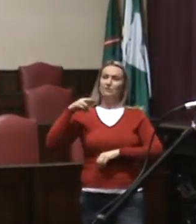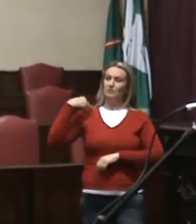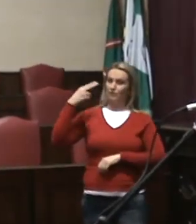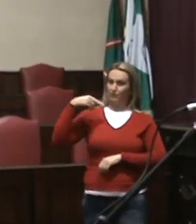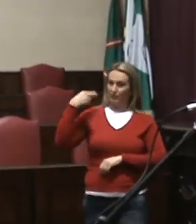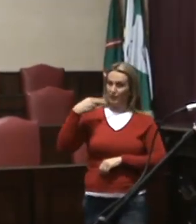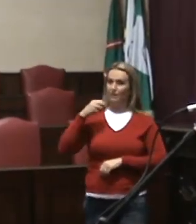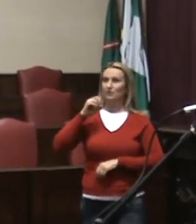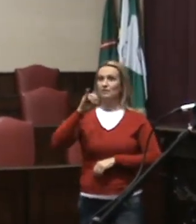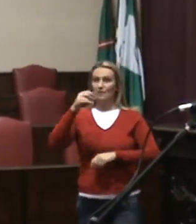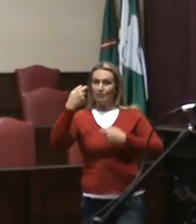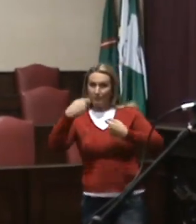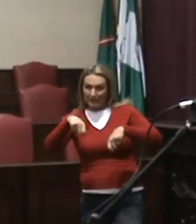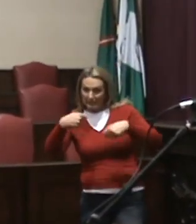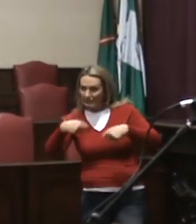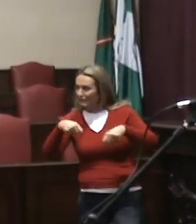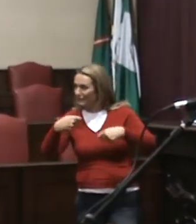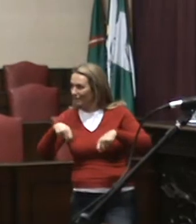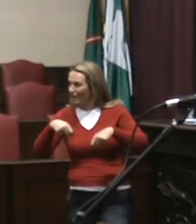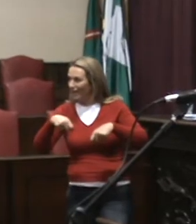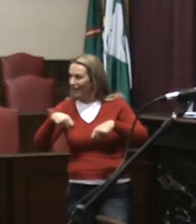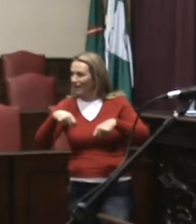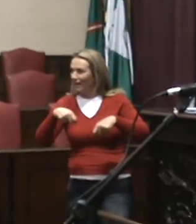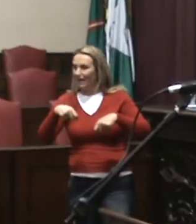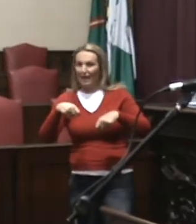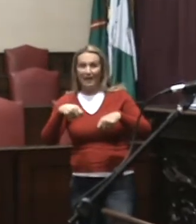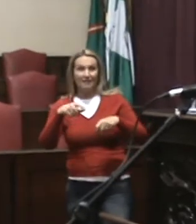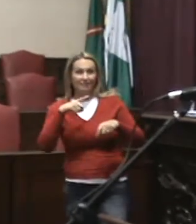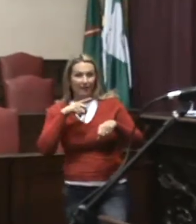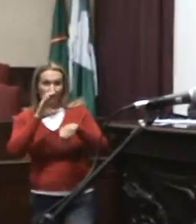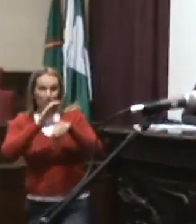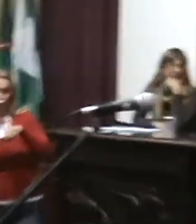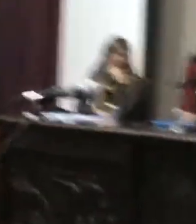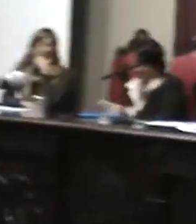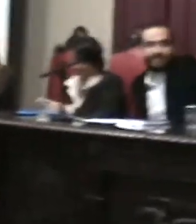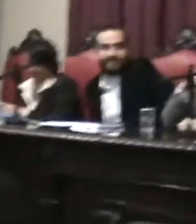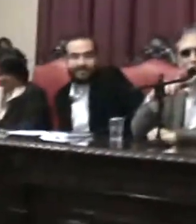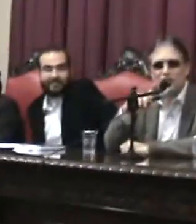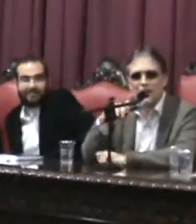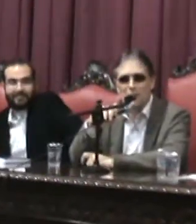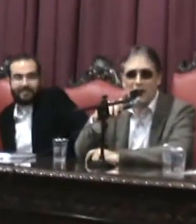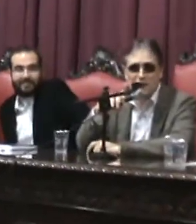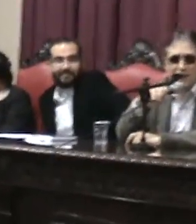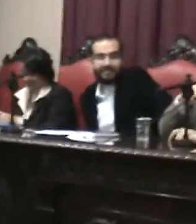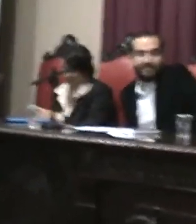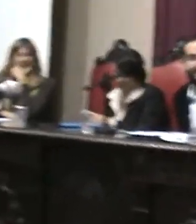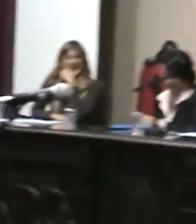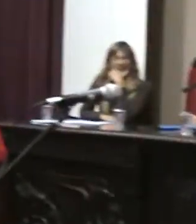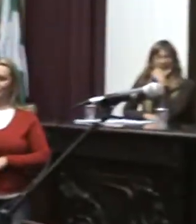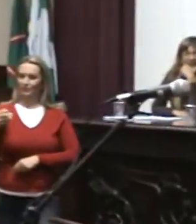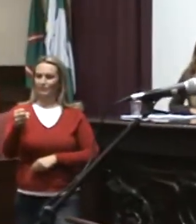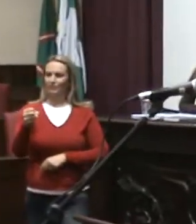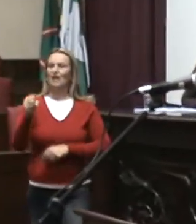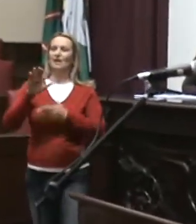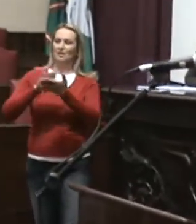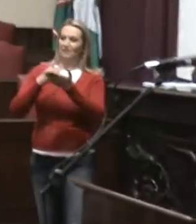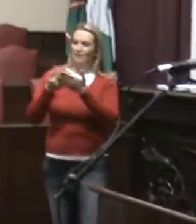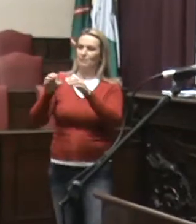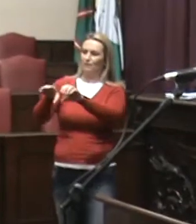intérprete ideal. Você reparou que eu fiquei explicando que era ratificação? Sim. Porque a palavra ratificação pode ser confirmação. O